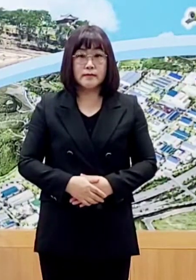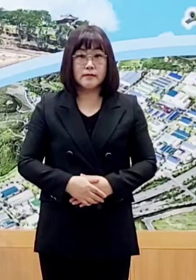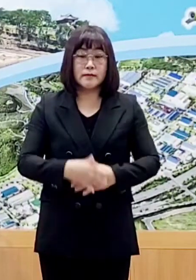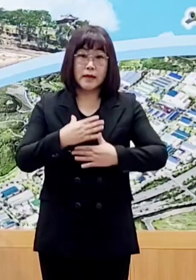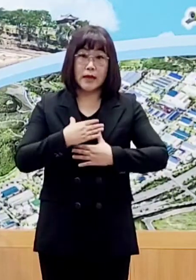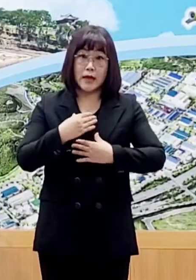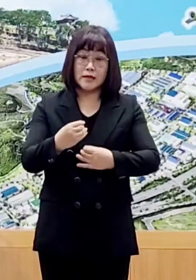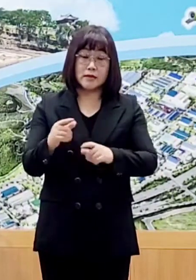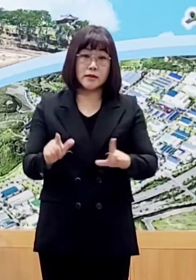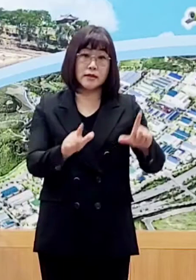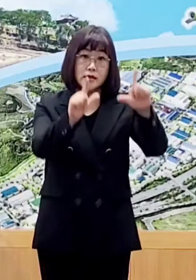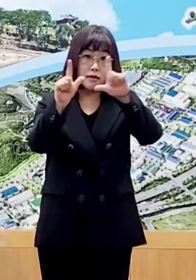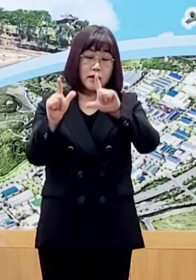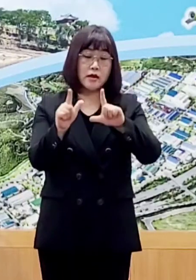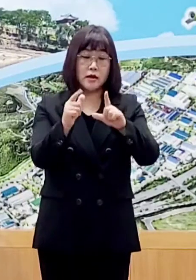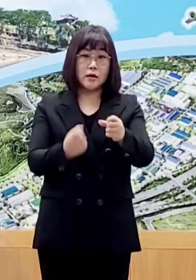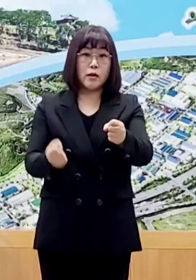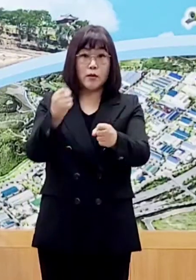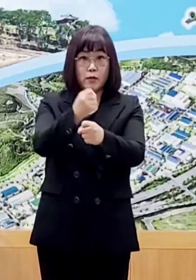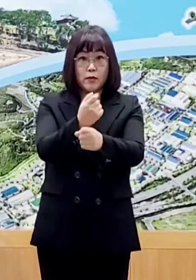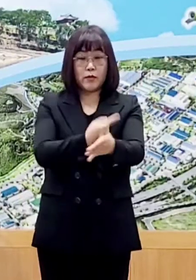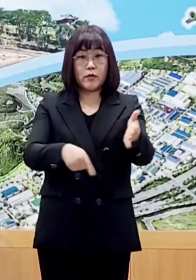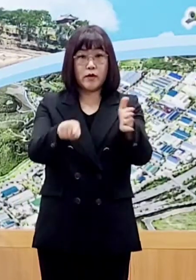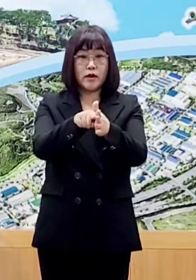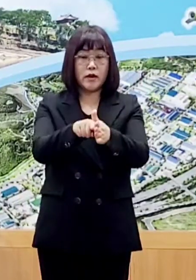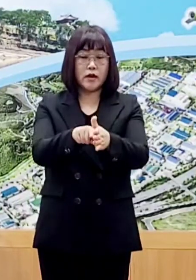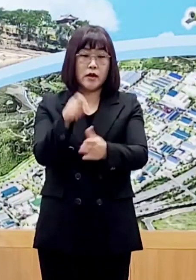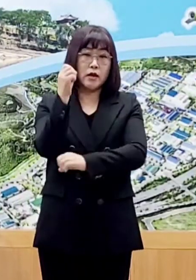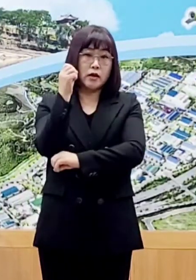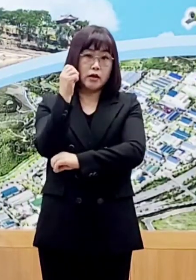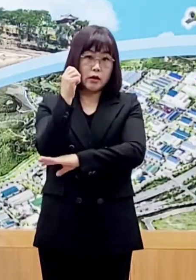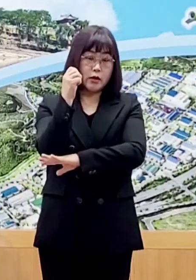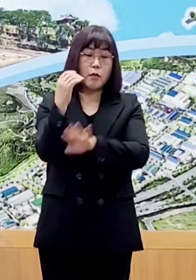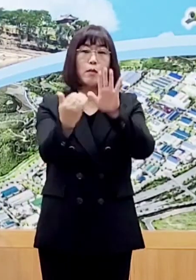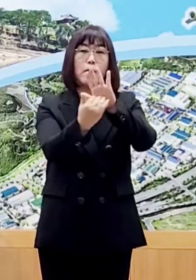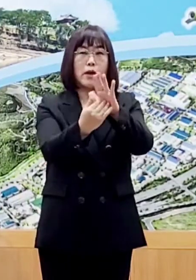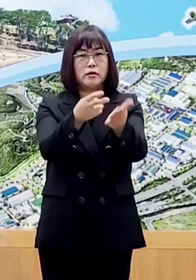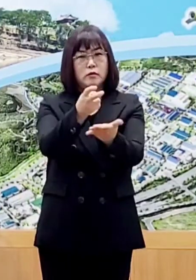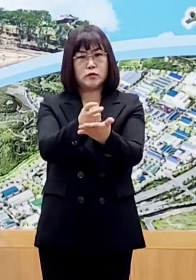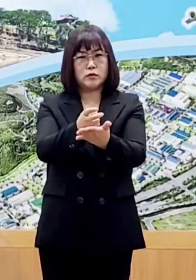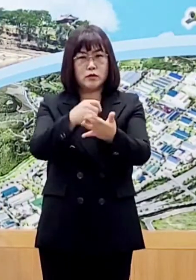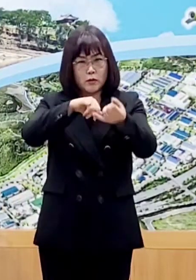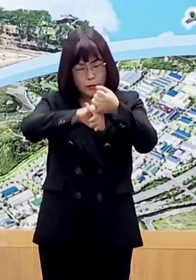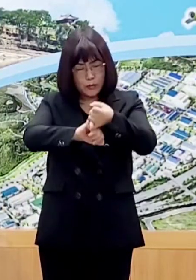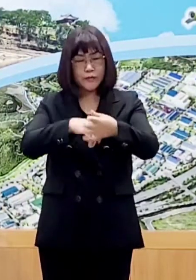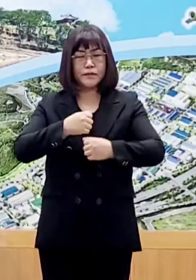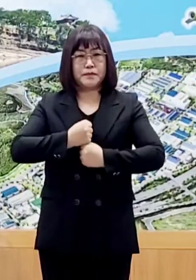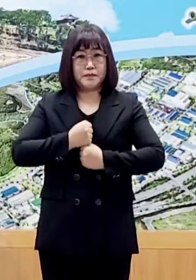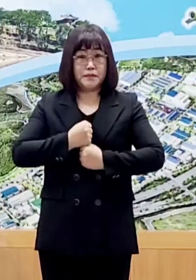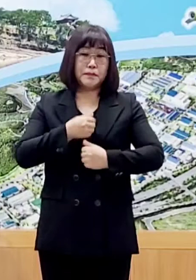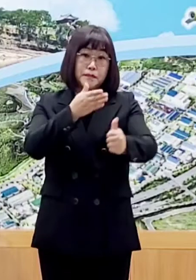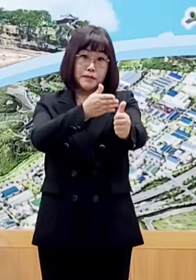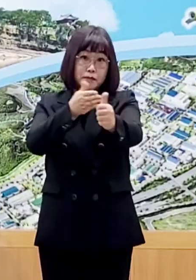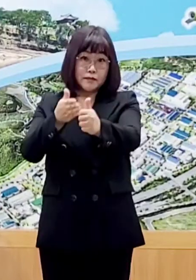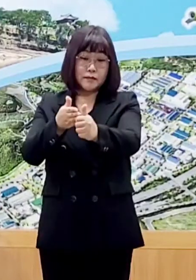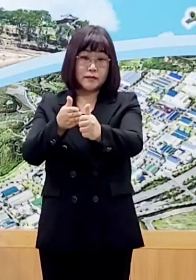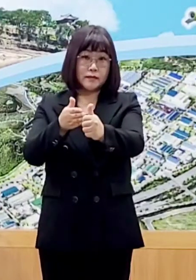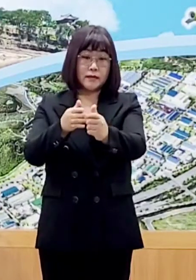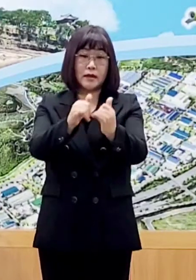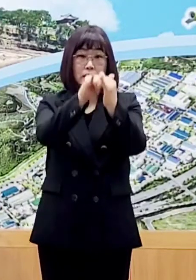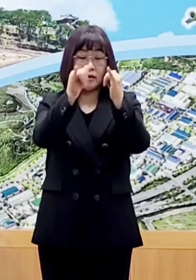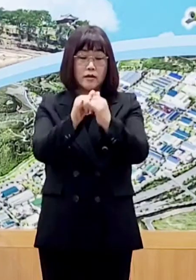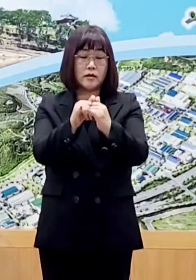안전한 일상회복을 위하여 기본 방역수칙을 꼭 지켜주십시오. 사회적 거리 두기 1차